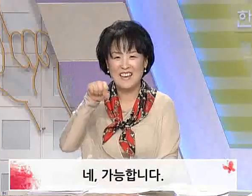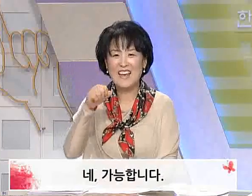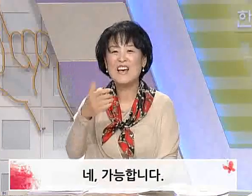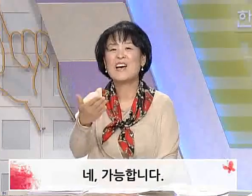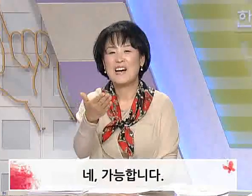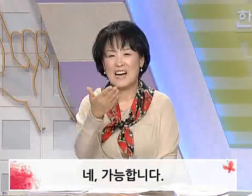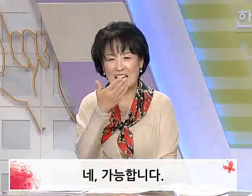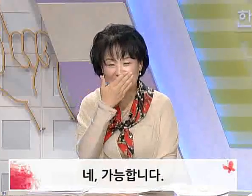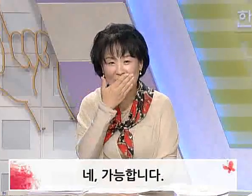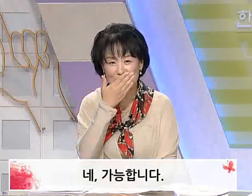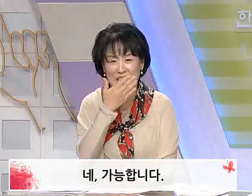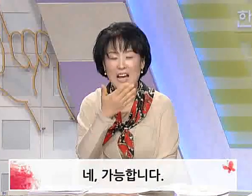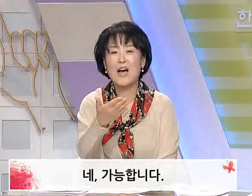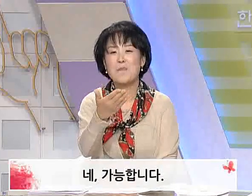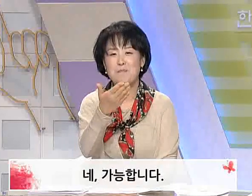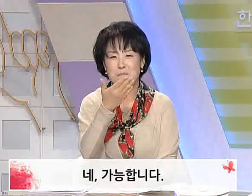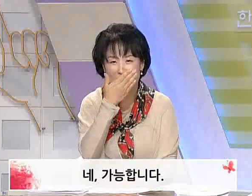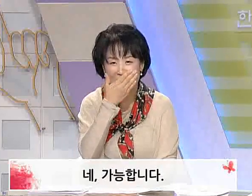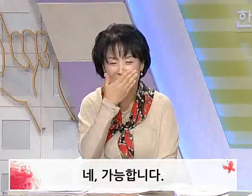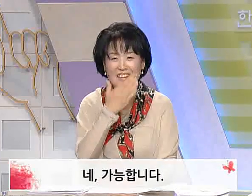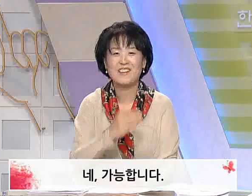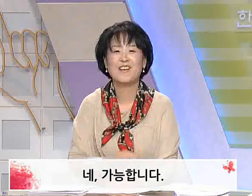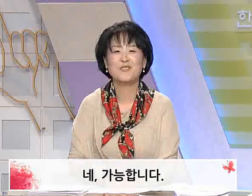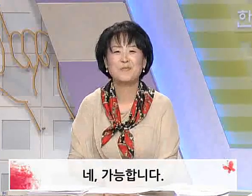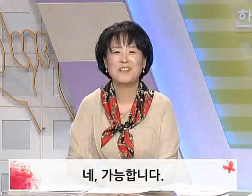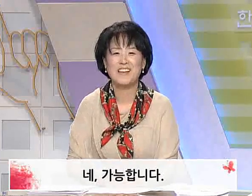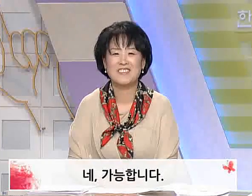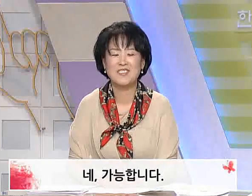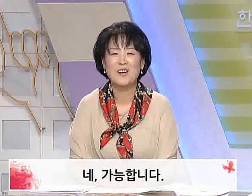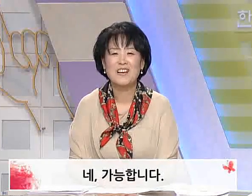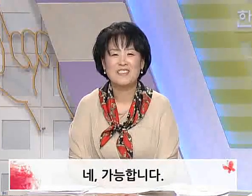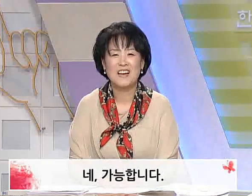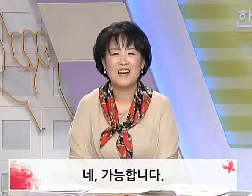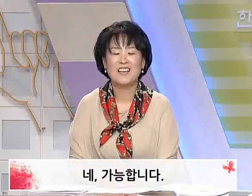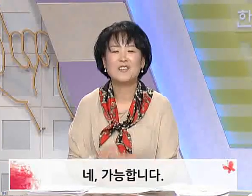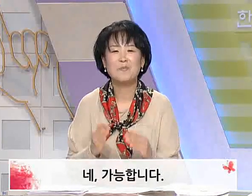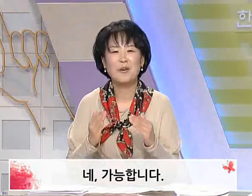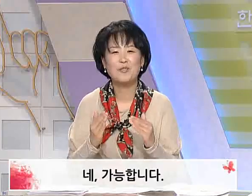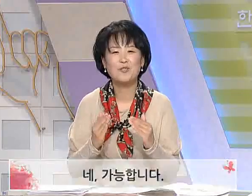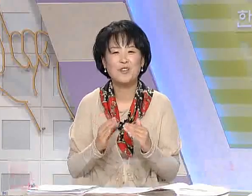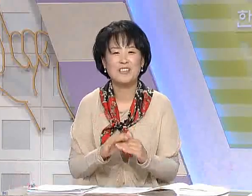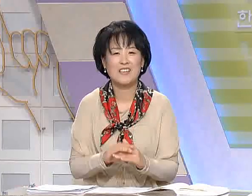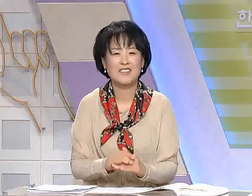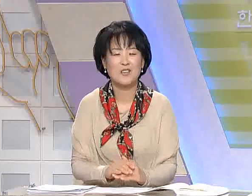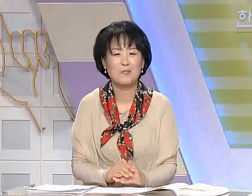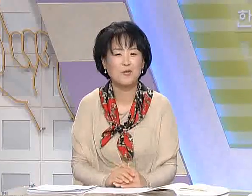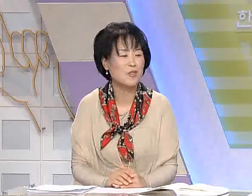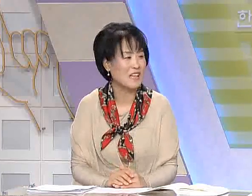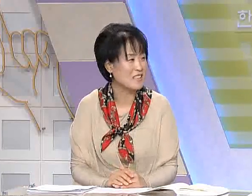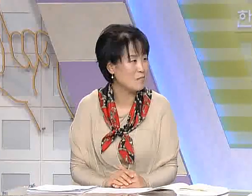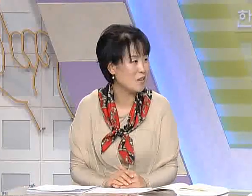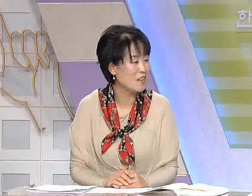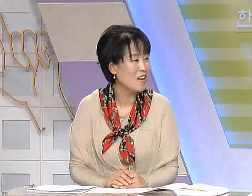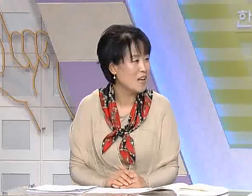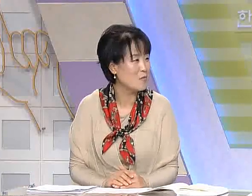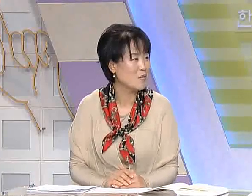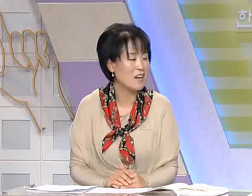예. 가능합니다. 파. 이렇게 해주시면 되겠죠? 자. 예전에 배웠던 수화니까 저희 모두 같이 한번 해보도록